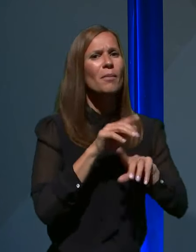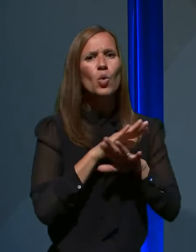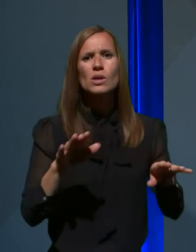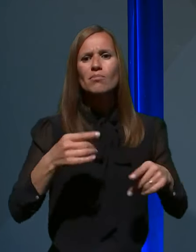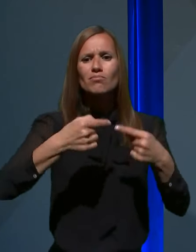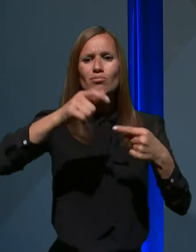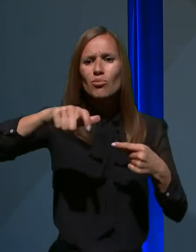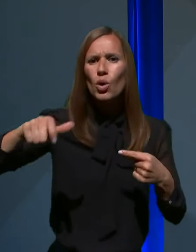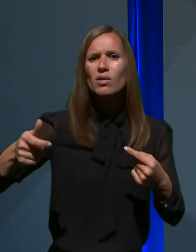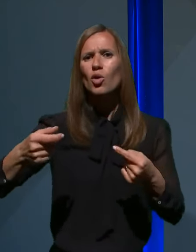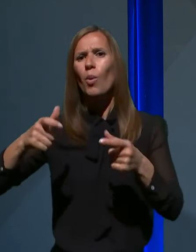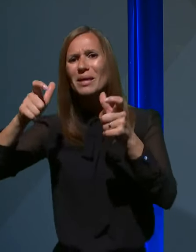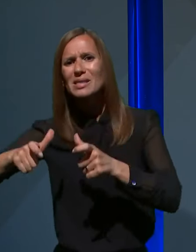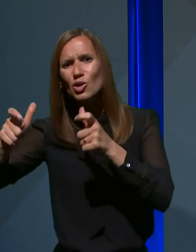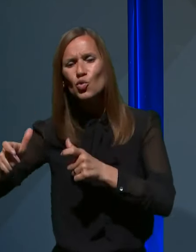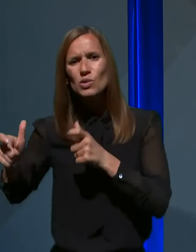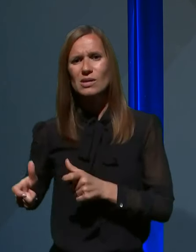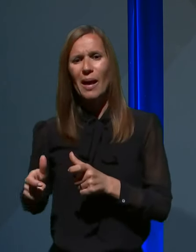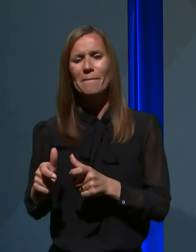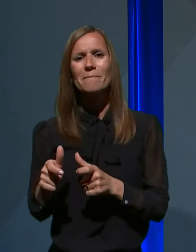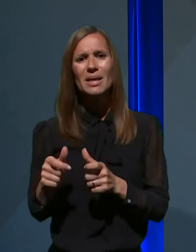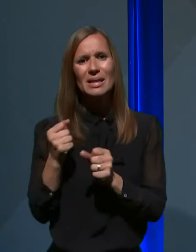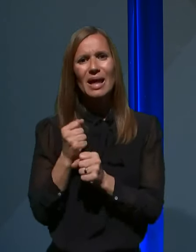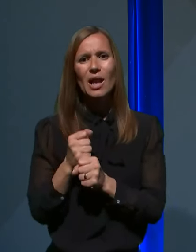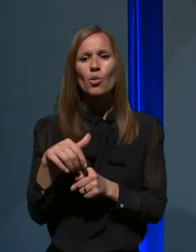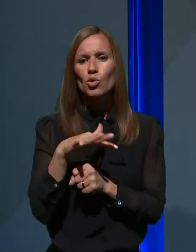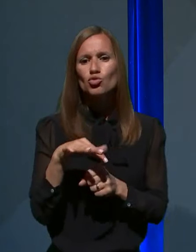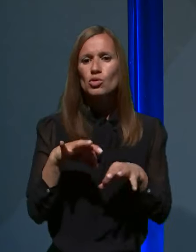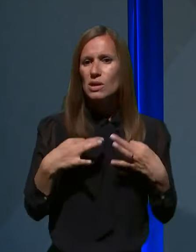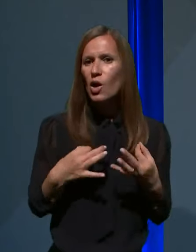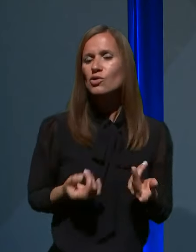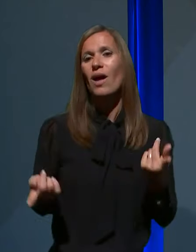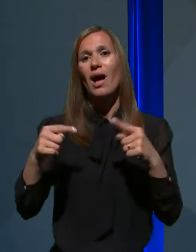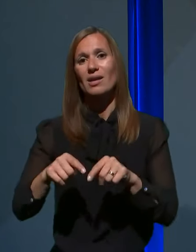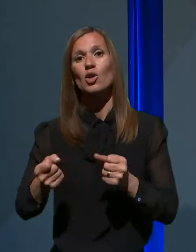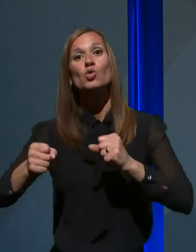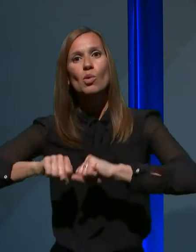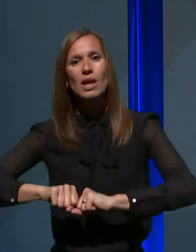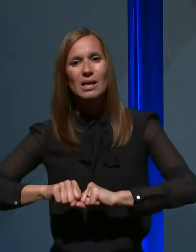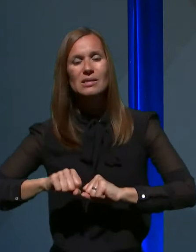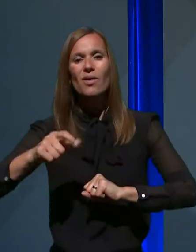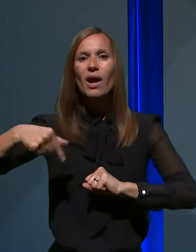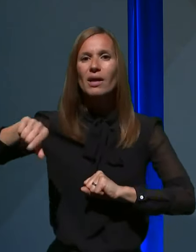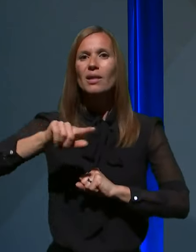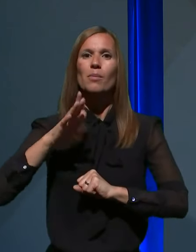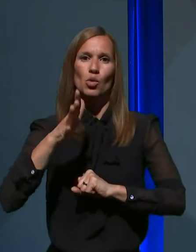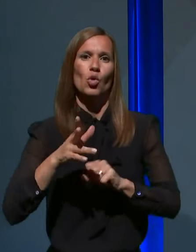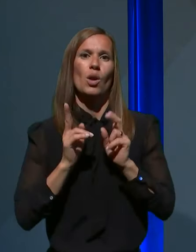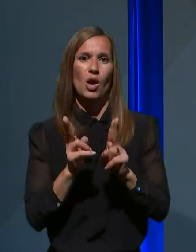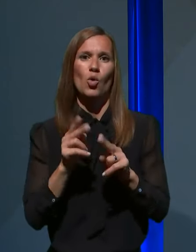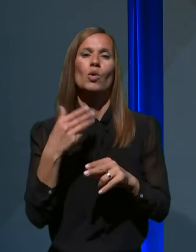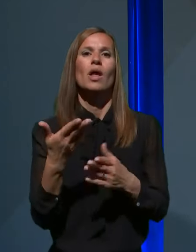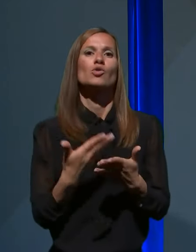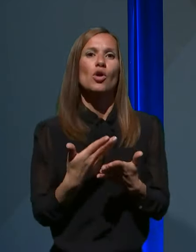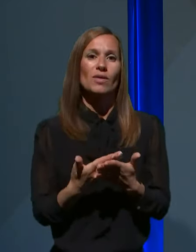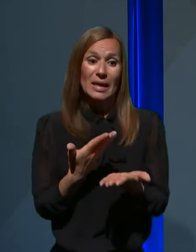vsem institucijam, ki delajo tako v zdravstvu ali pa v gospodarstvu in bodo lahko na osnovi teh realnih